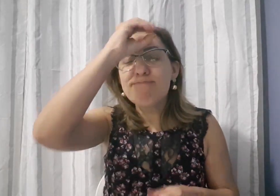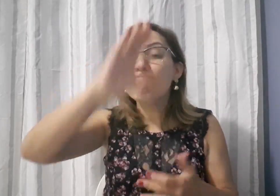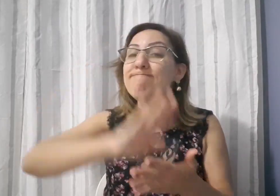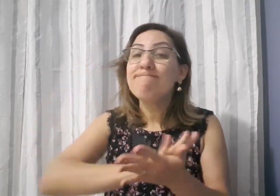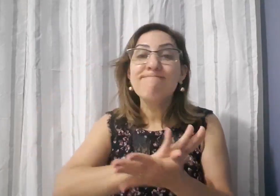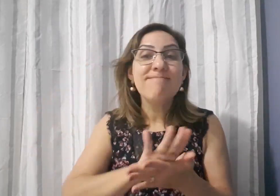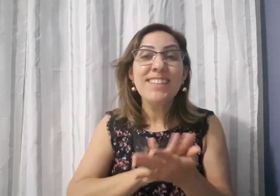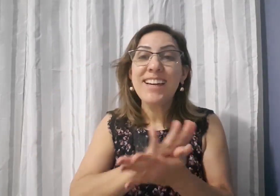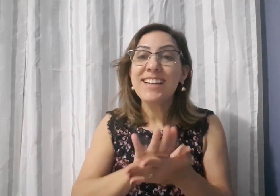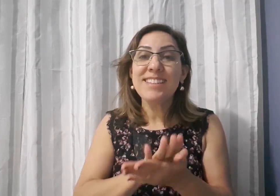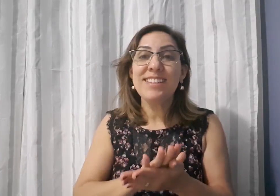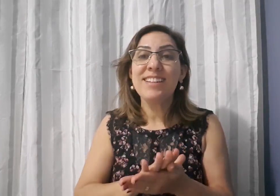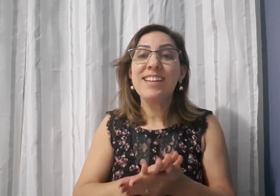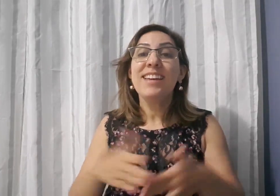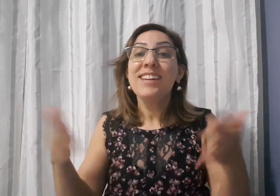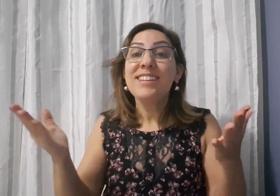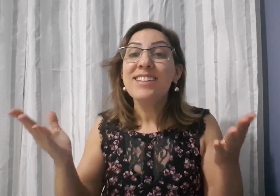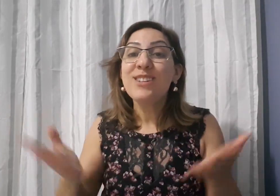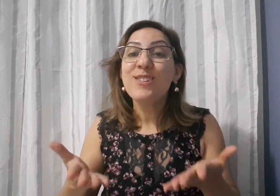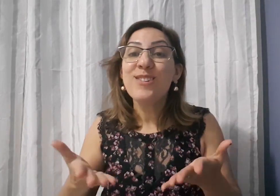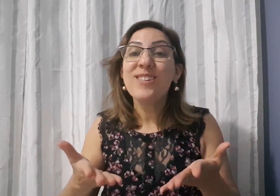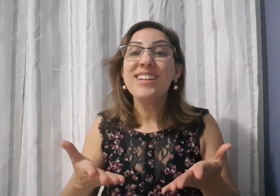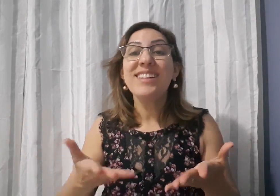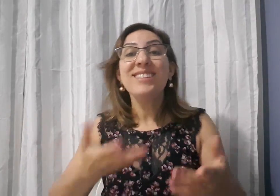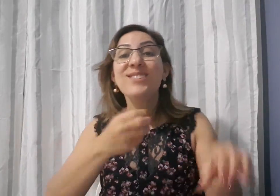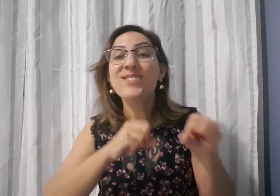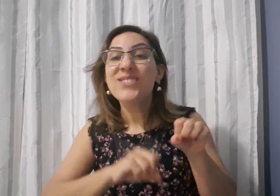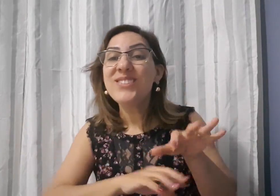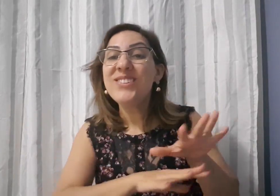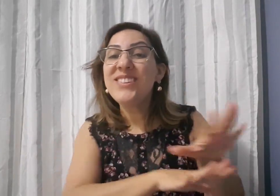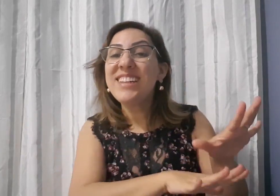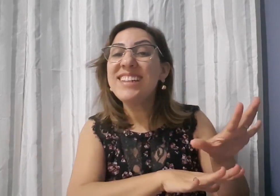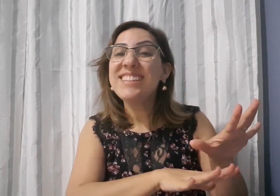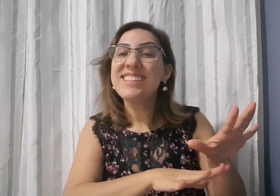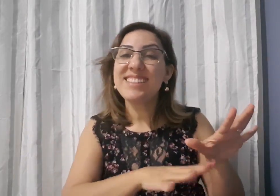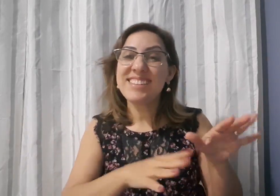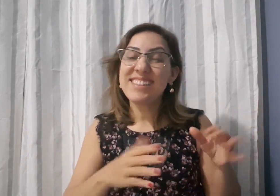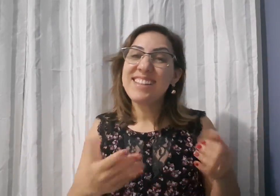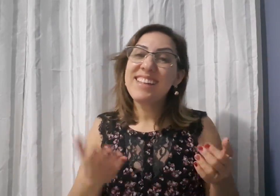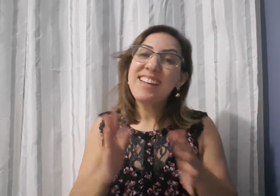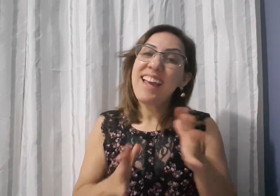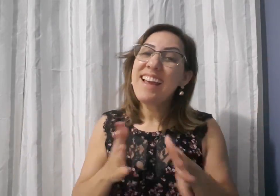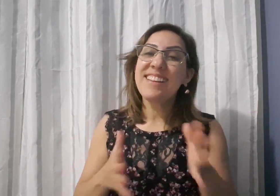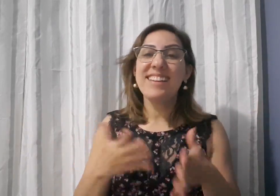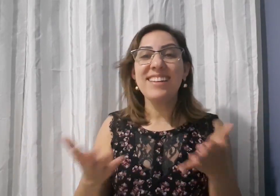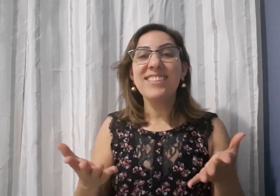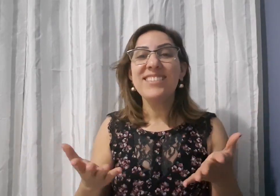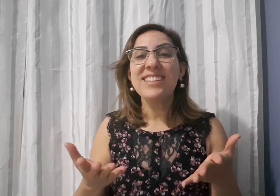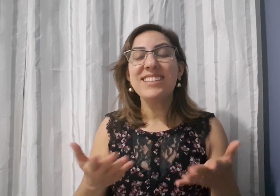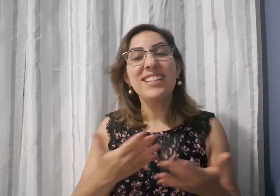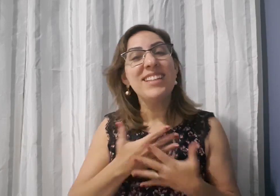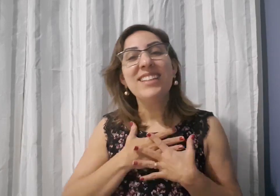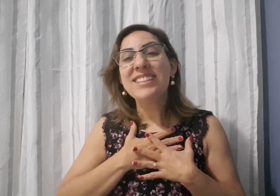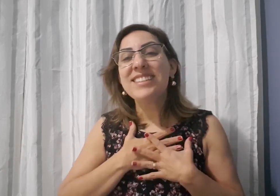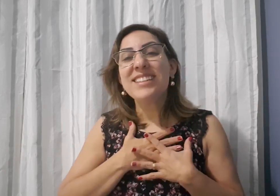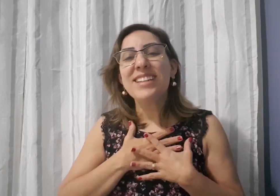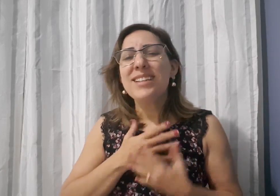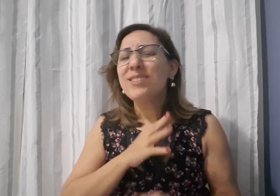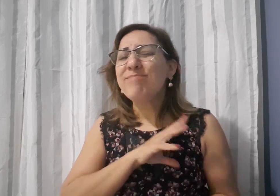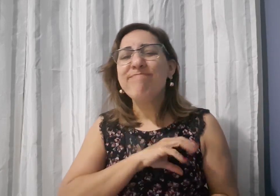de estudar, eu não conseguia me desenvolver Eu não sabia praticamente nada E agora eu sou fluente em Libras Eu